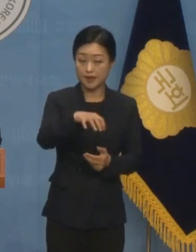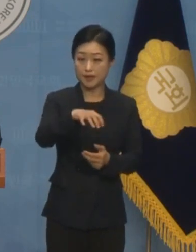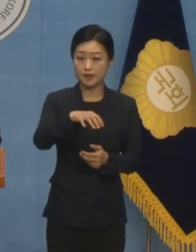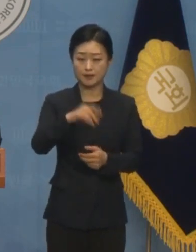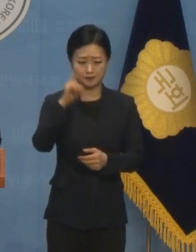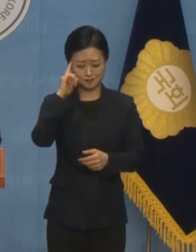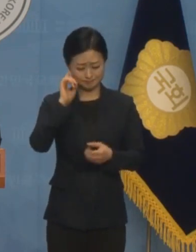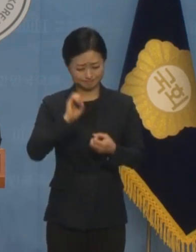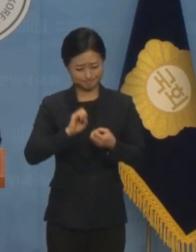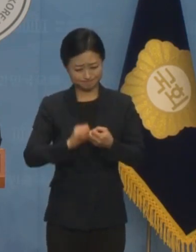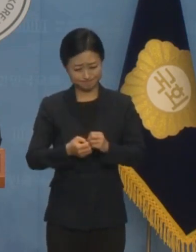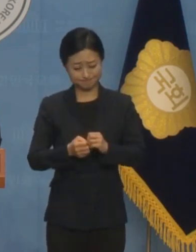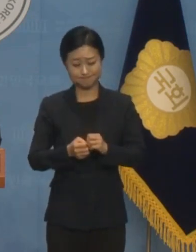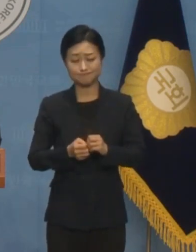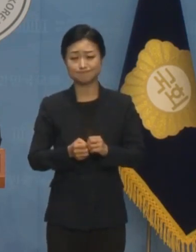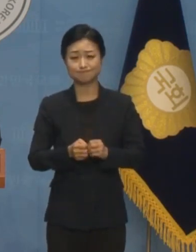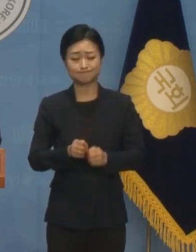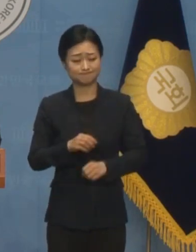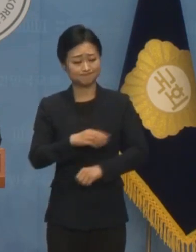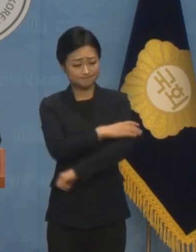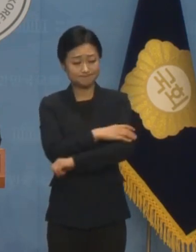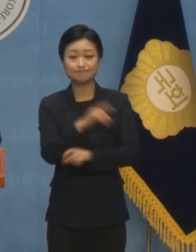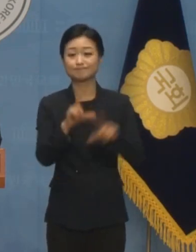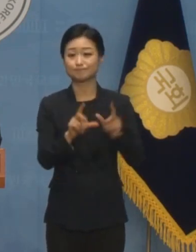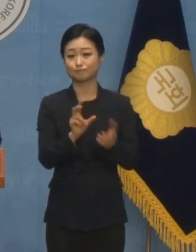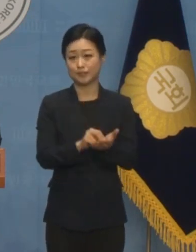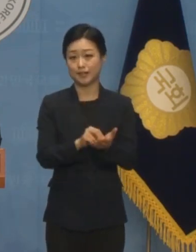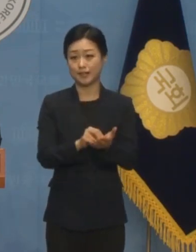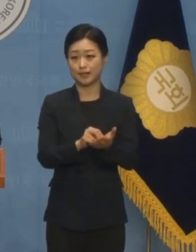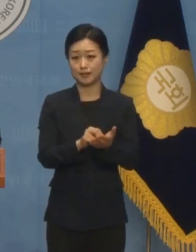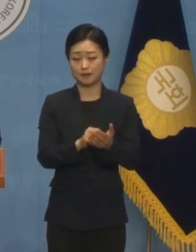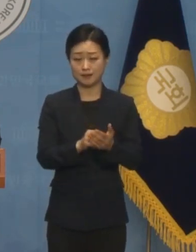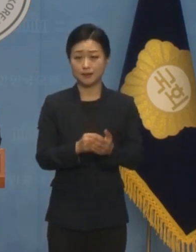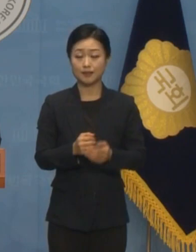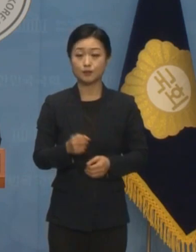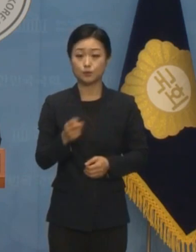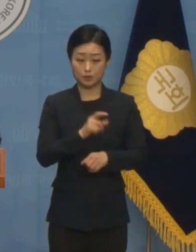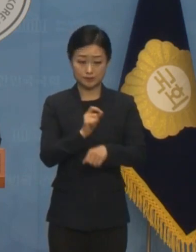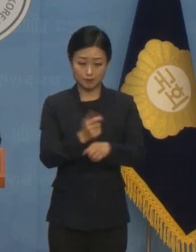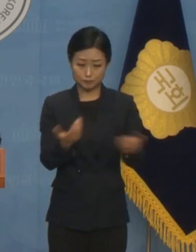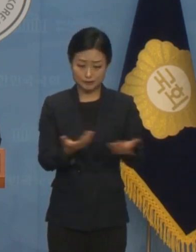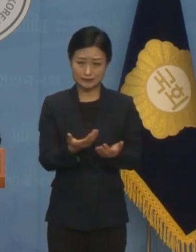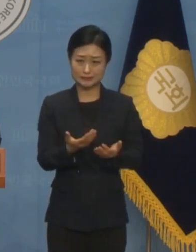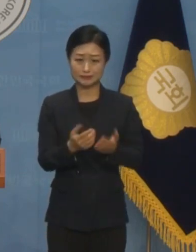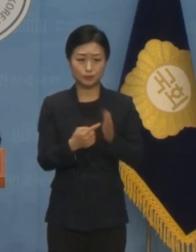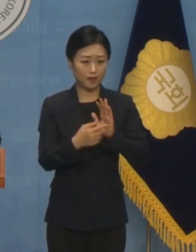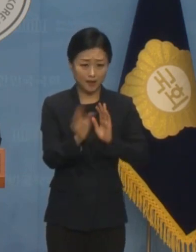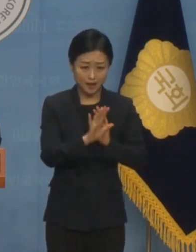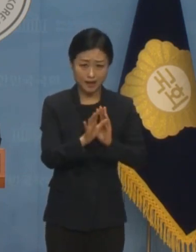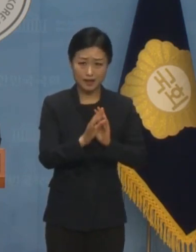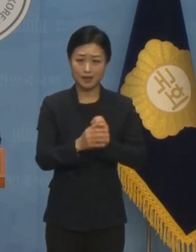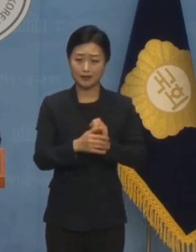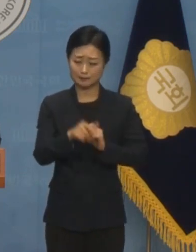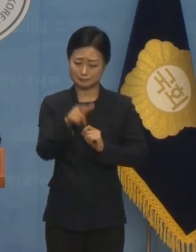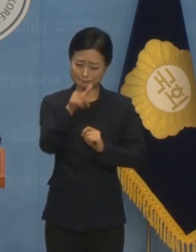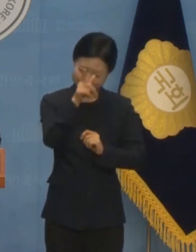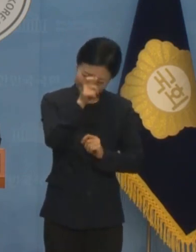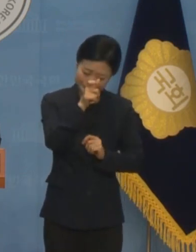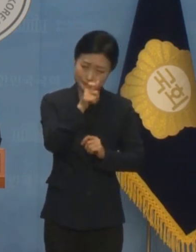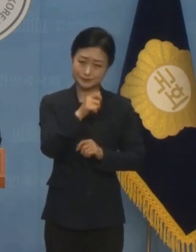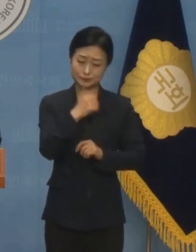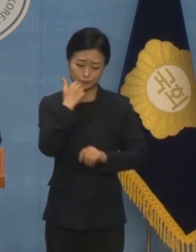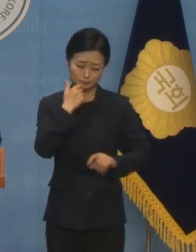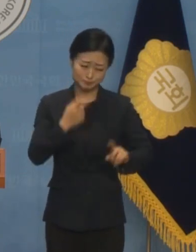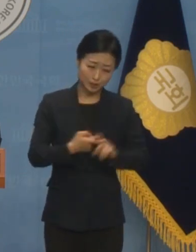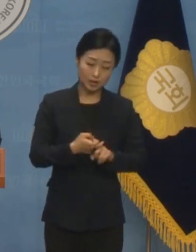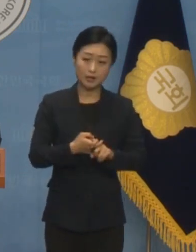시대착오적인 근위주의적 행태와 불투명한 사무처리, 무책임성, 고질적 파벌주의는